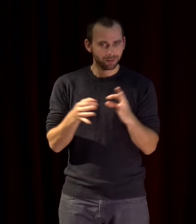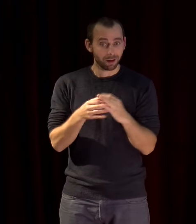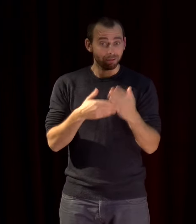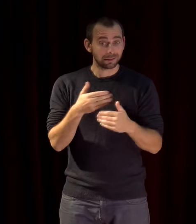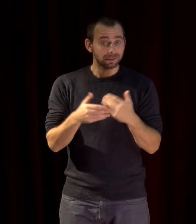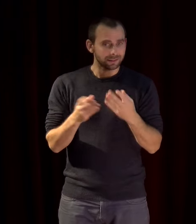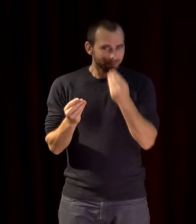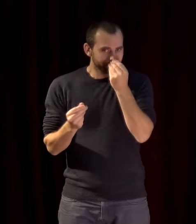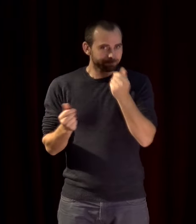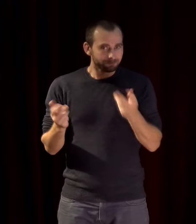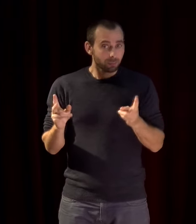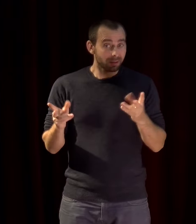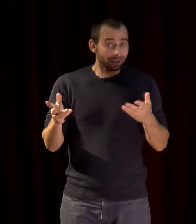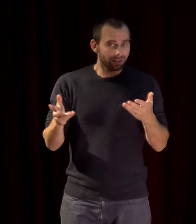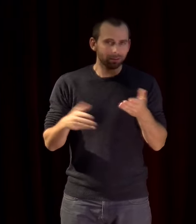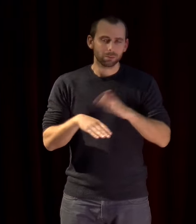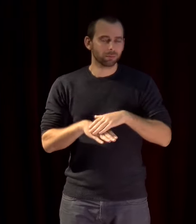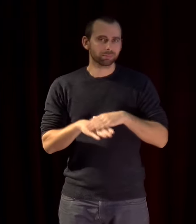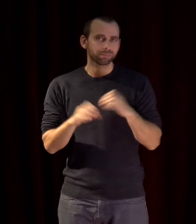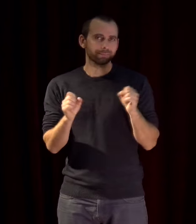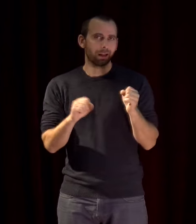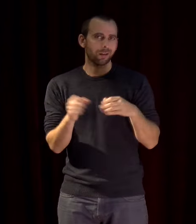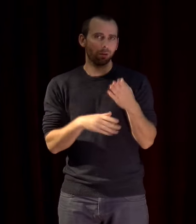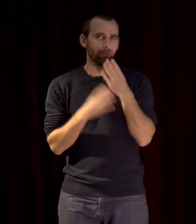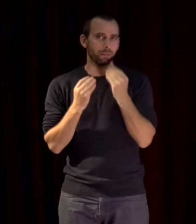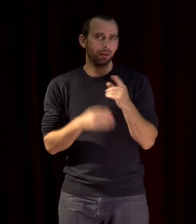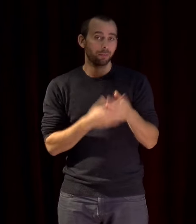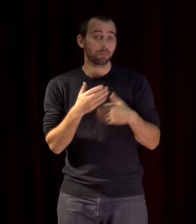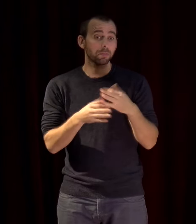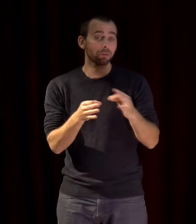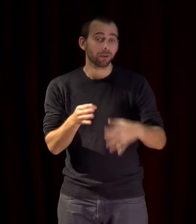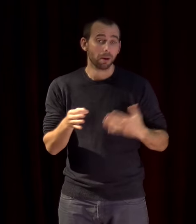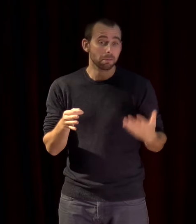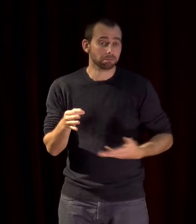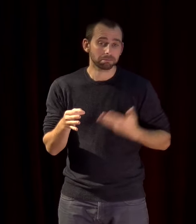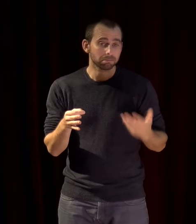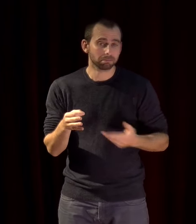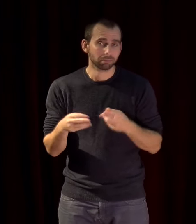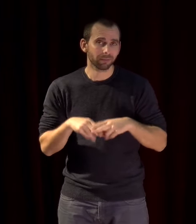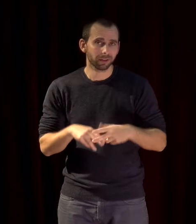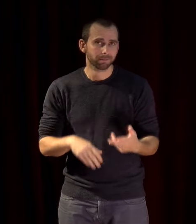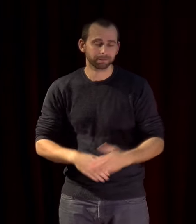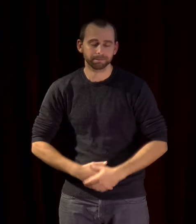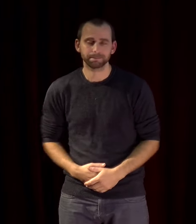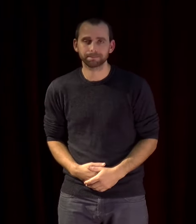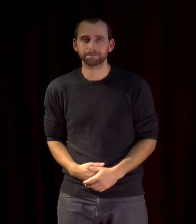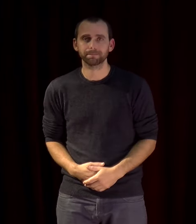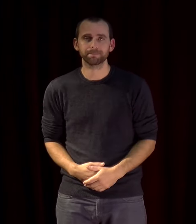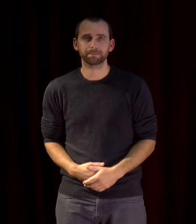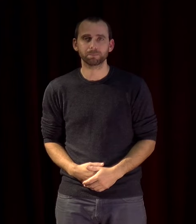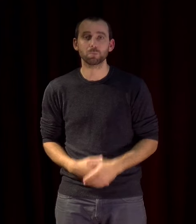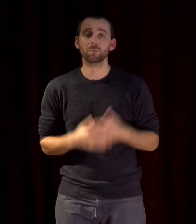ces accords d'Abraham n'ont pas porté leurs fruits face donc à cette brutale et rapide